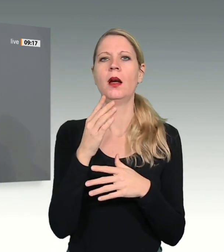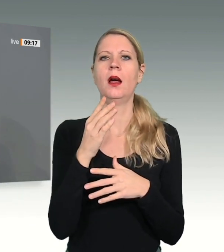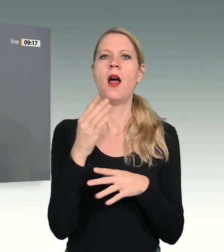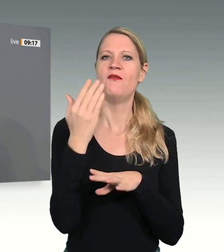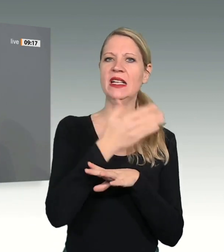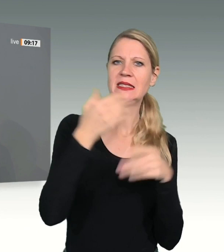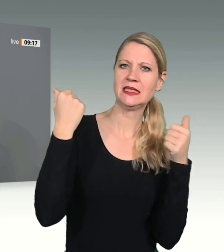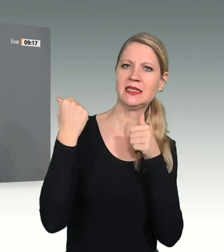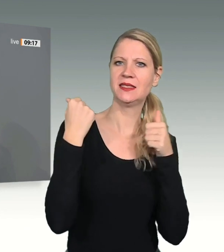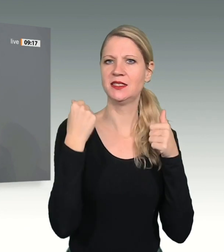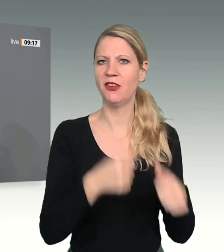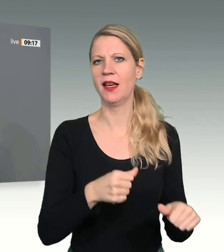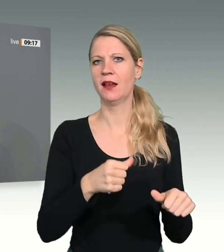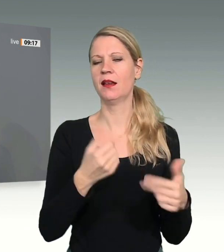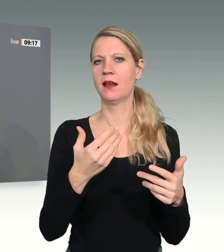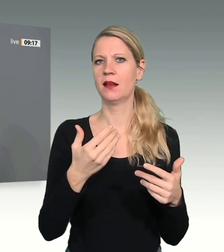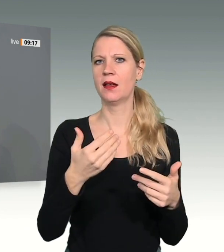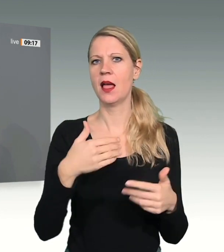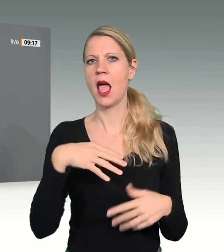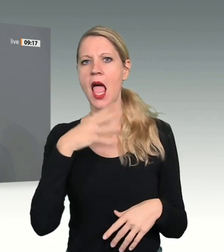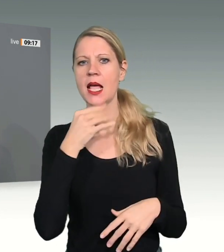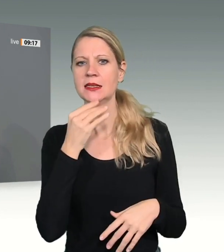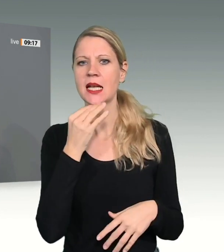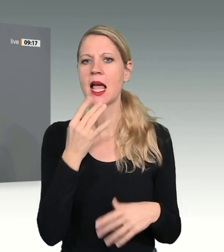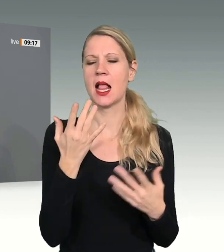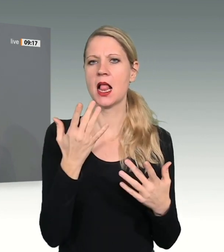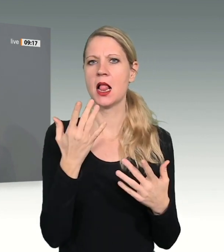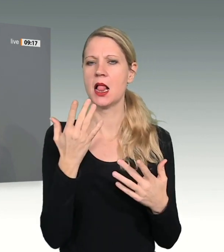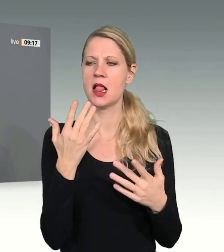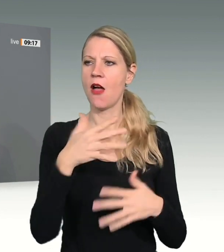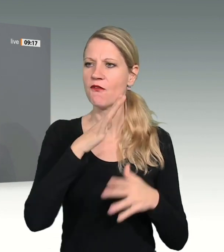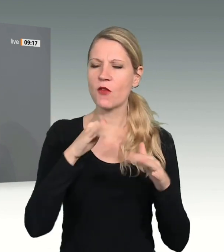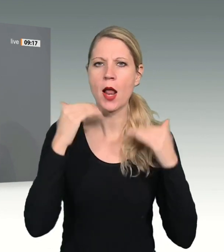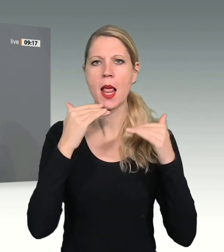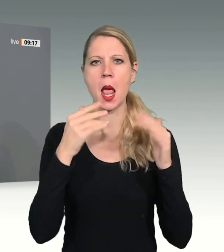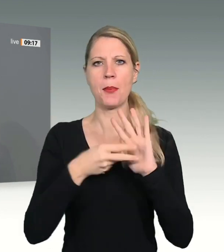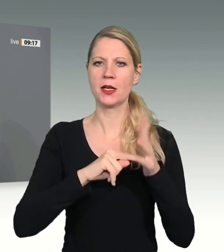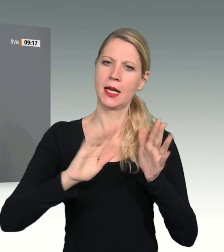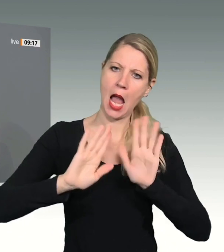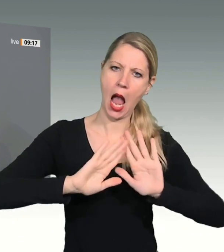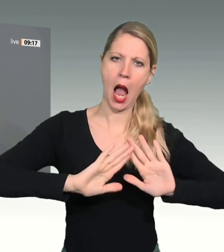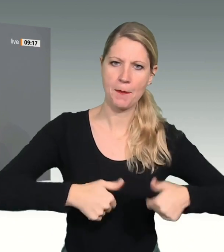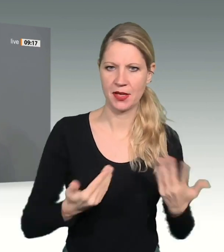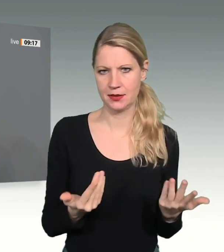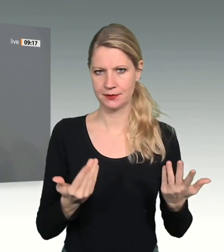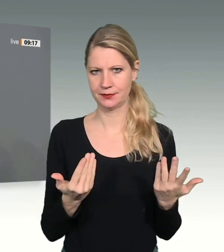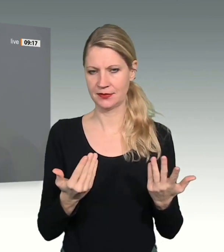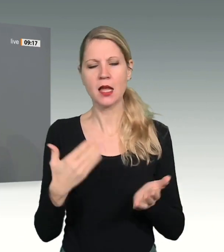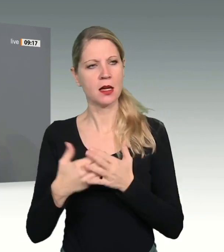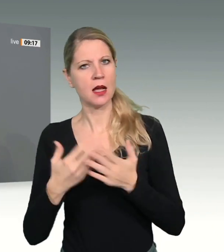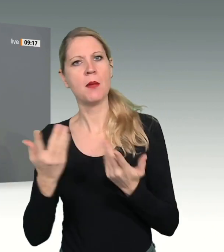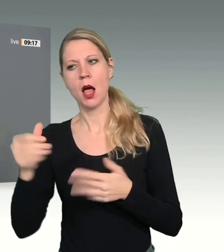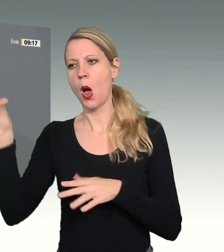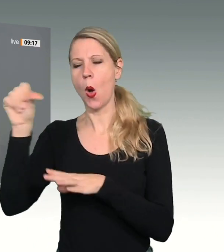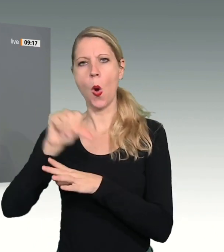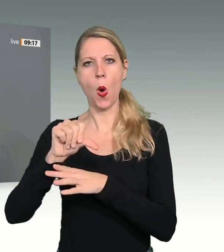Adventszeit 1973 Fahrverbote. Wir sind auf der Autobahn Fahrrad gefahren und spazieren gegangen.